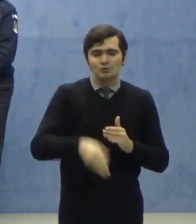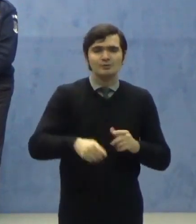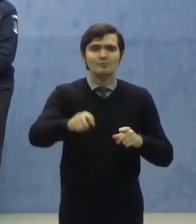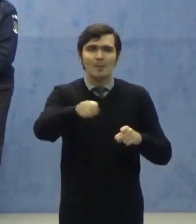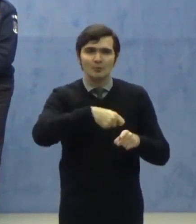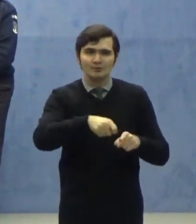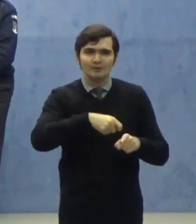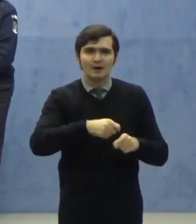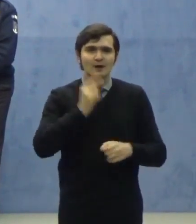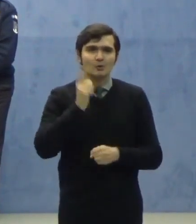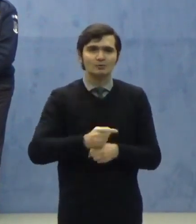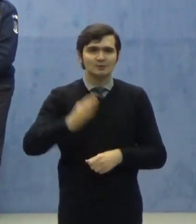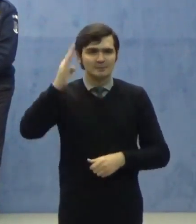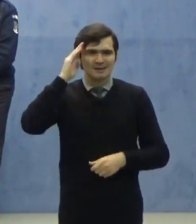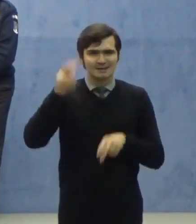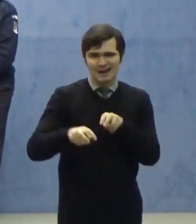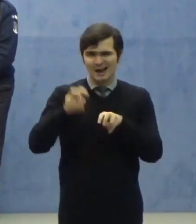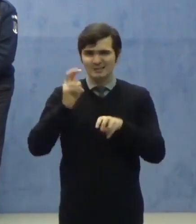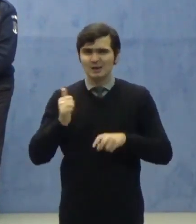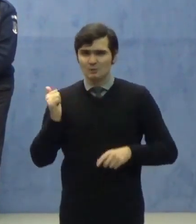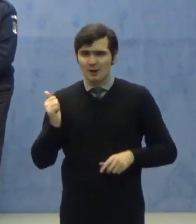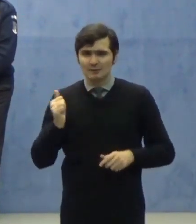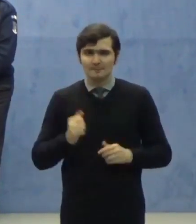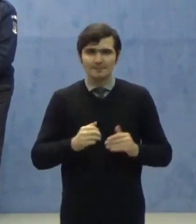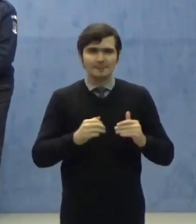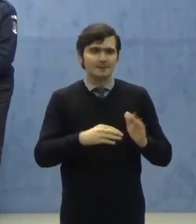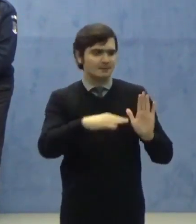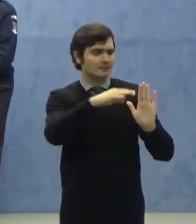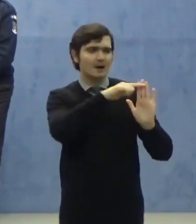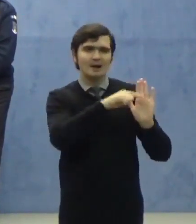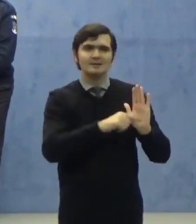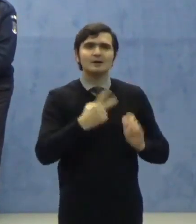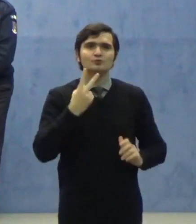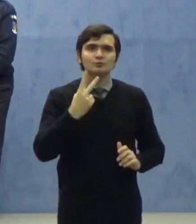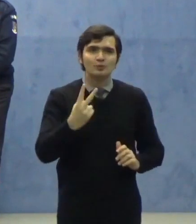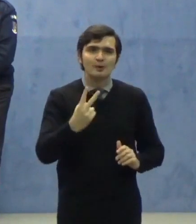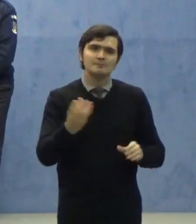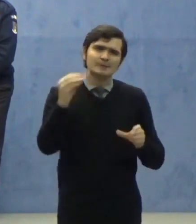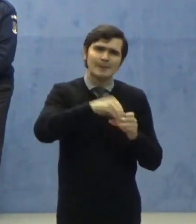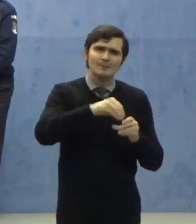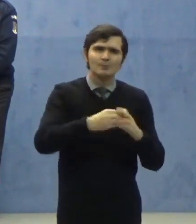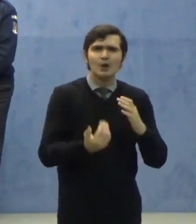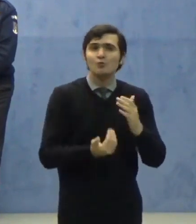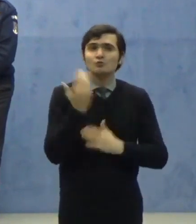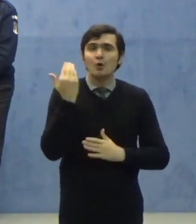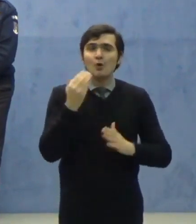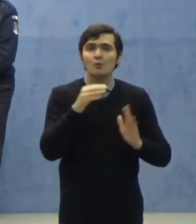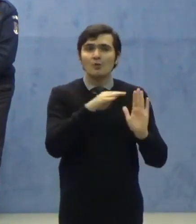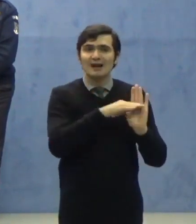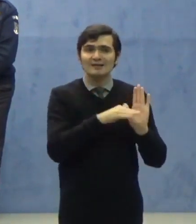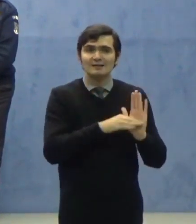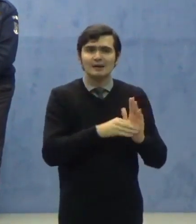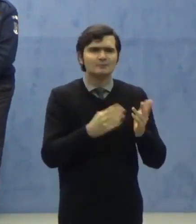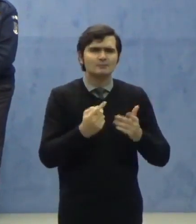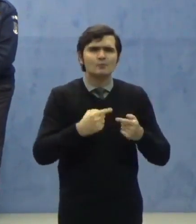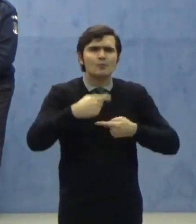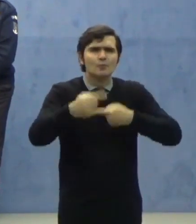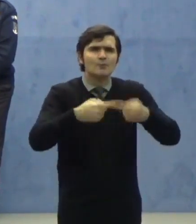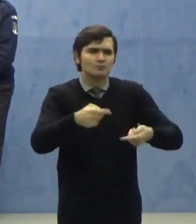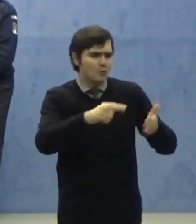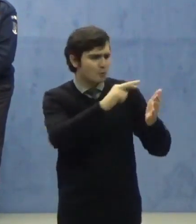ordonanța militară anterioară. La aliniatul 2 al articolului 5 se introduce un nou aliniat cu următorul cuprins.